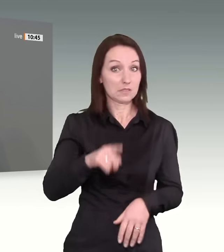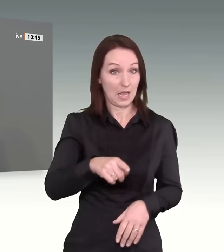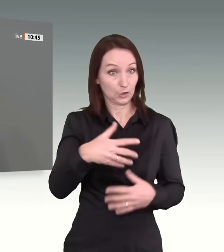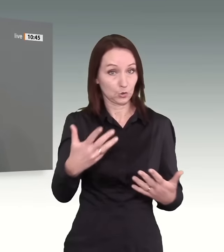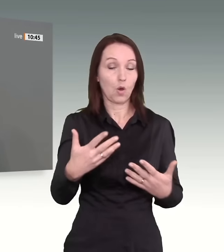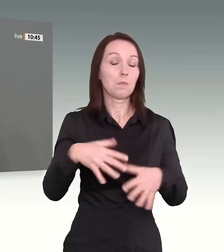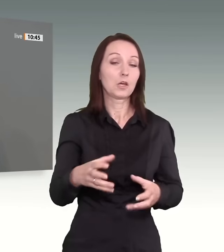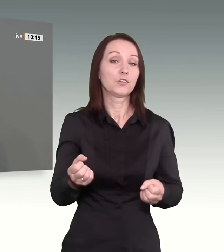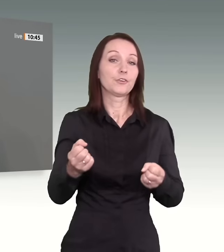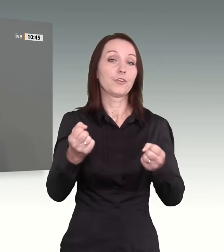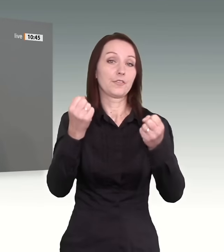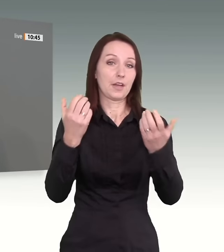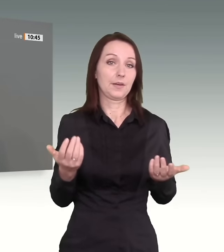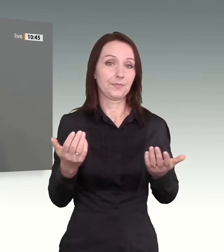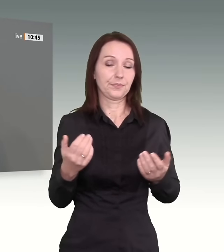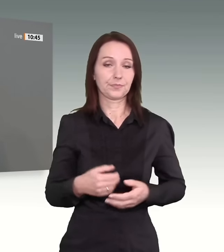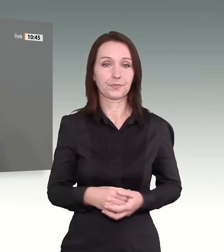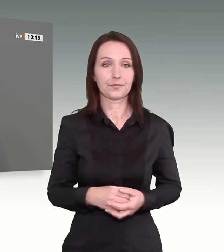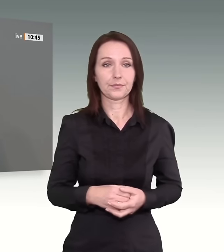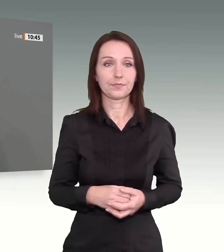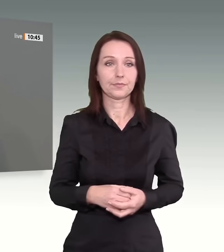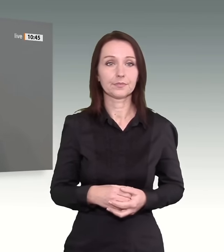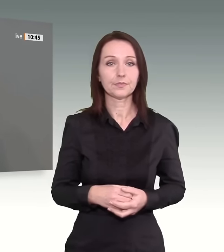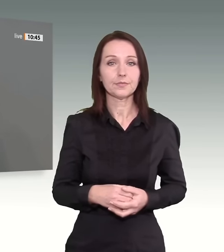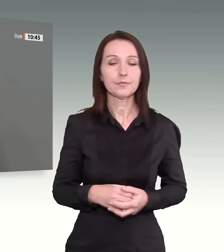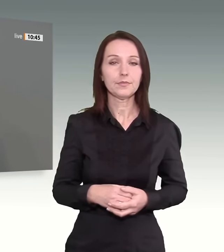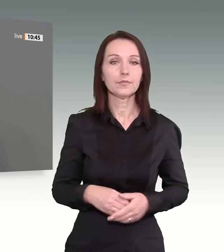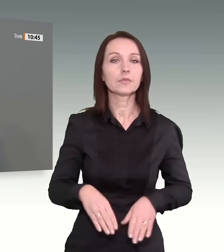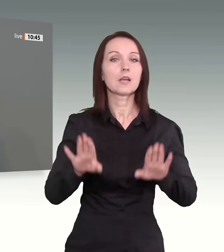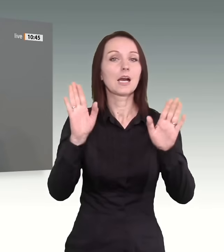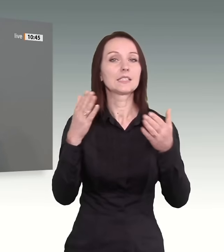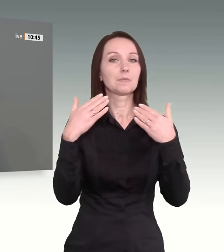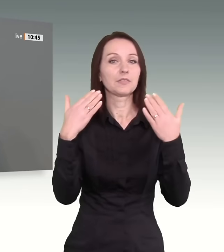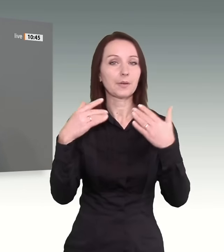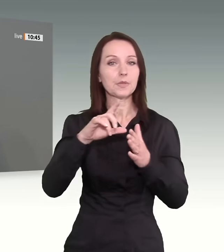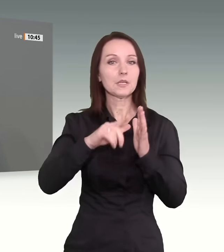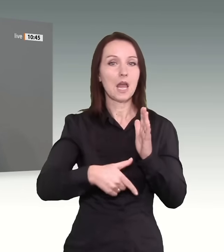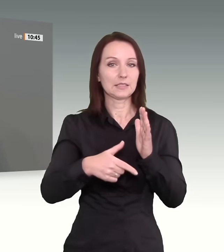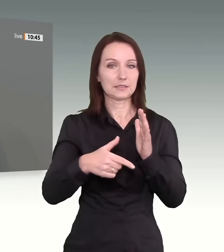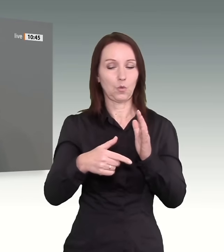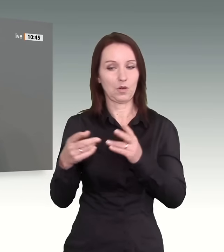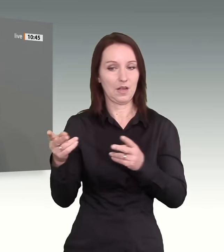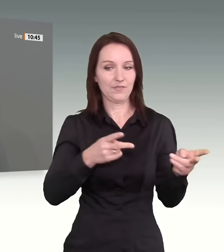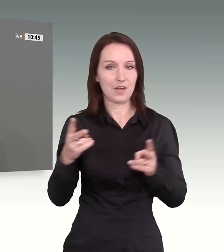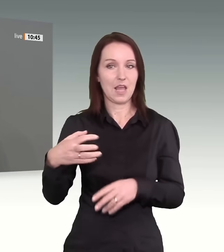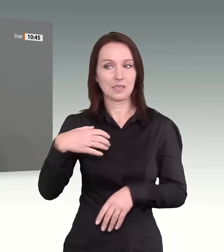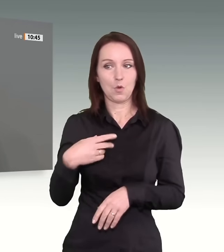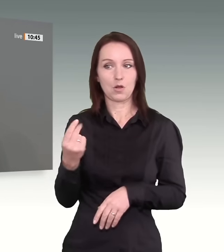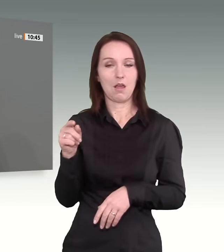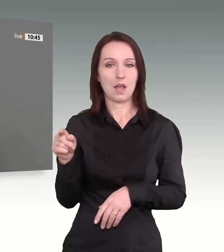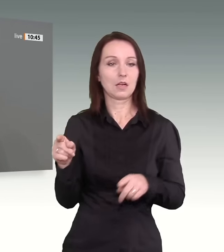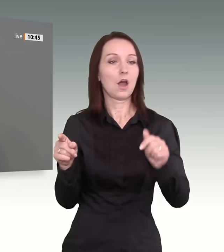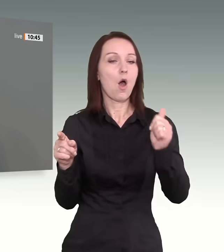schwerer. Die Asylbewerberleistungen sind um 100 Euro niedriger als das Bürgergeld.